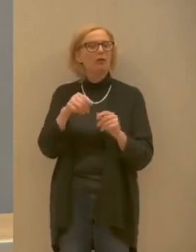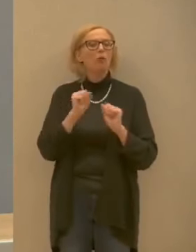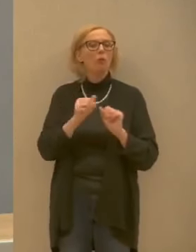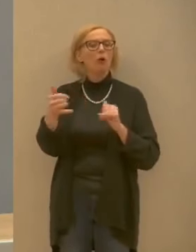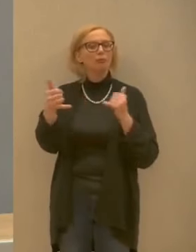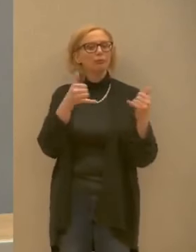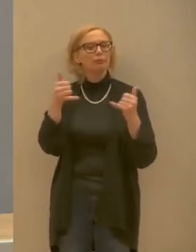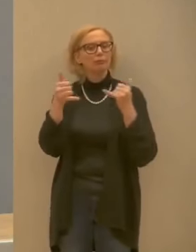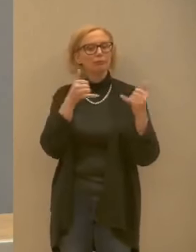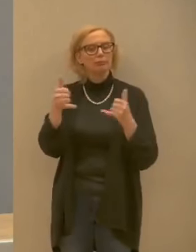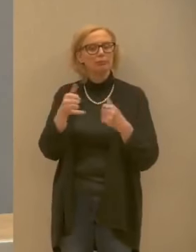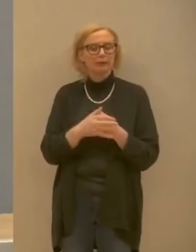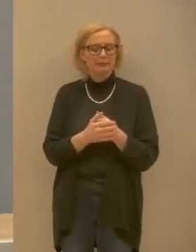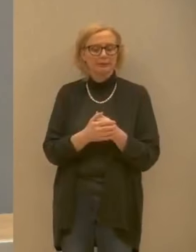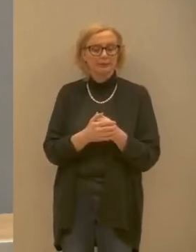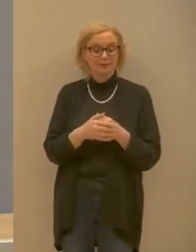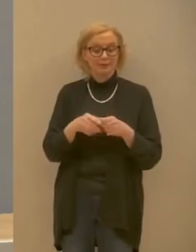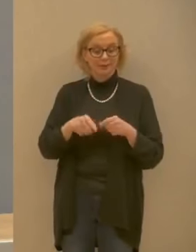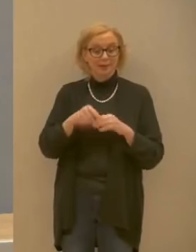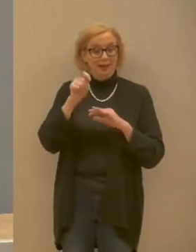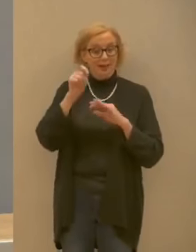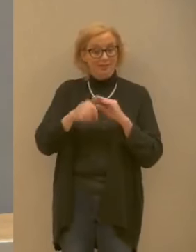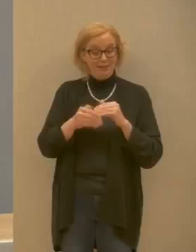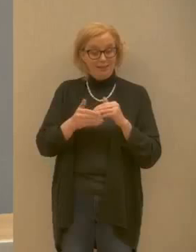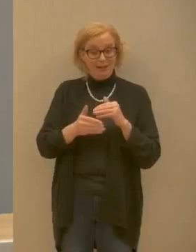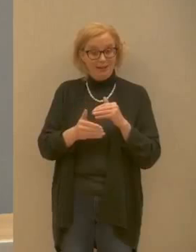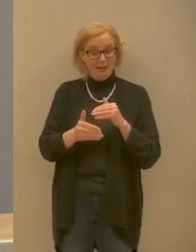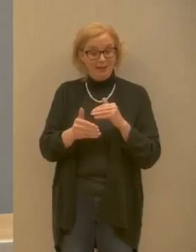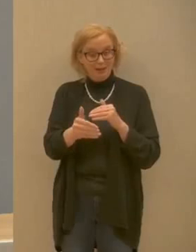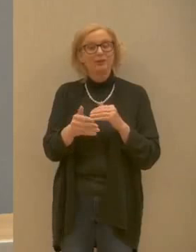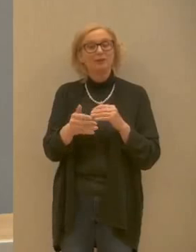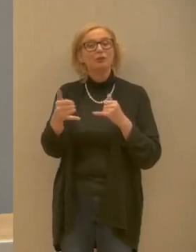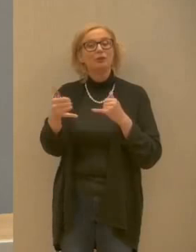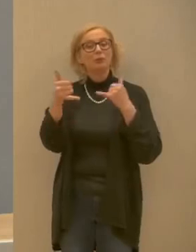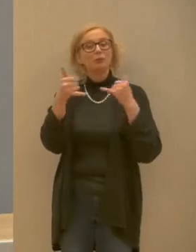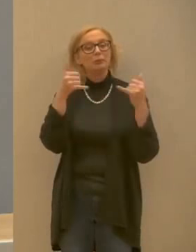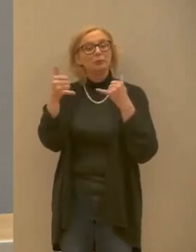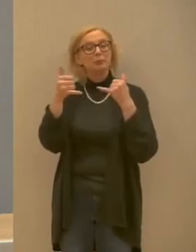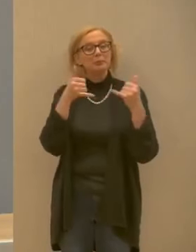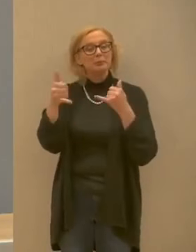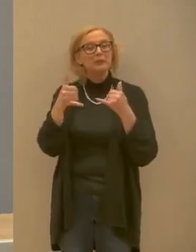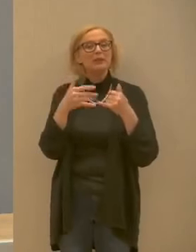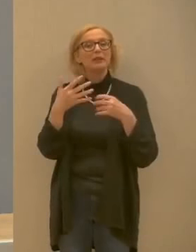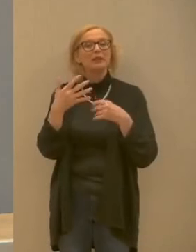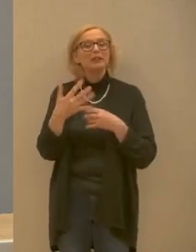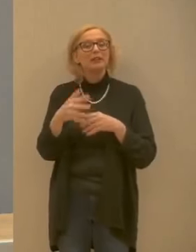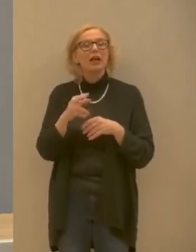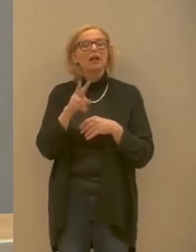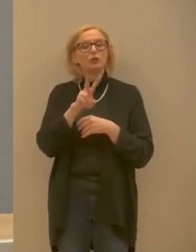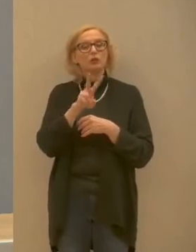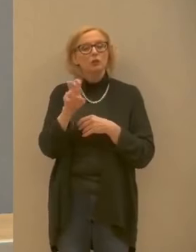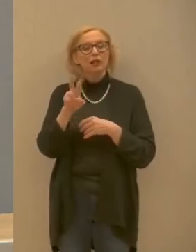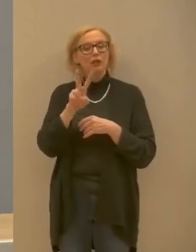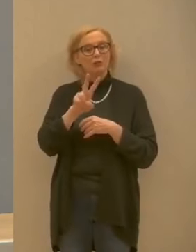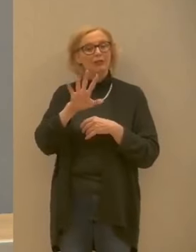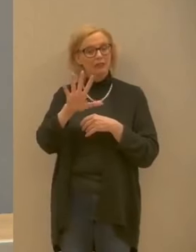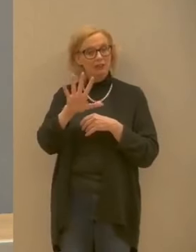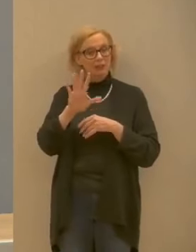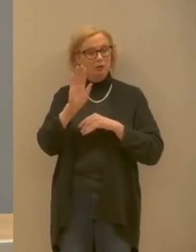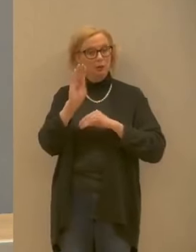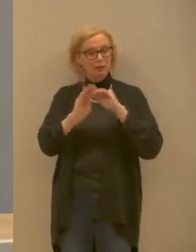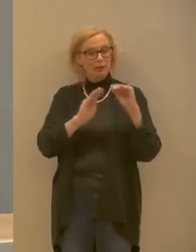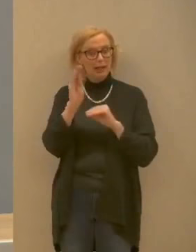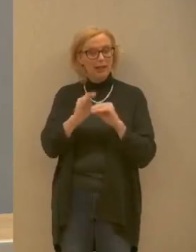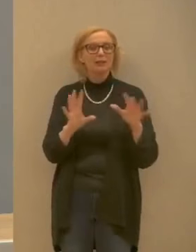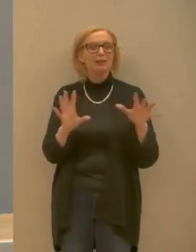ad oggi da quando lo abbiamo attivato sono state prese in carico 225 richieste per